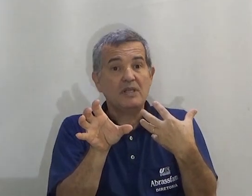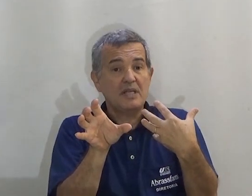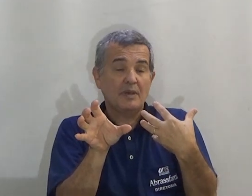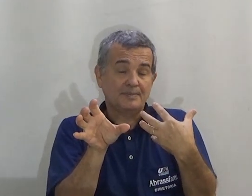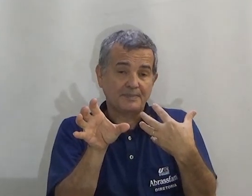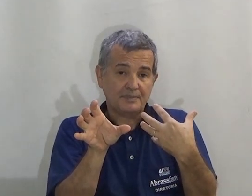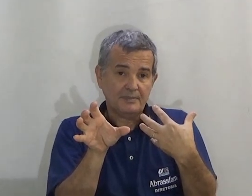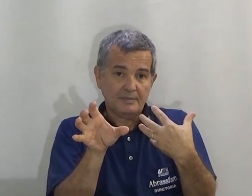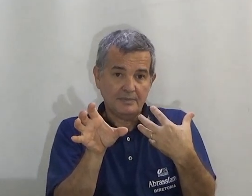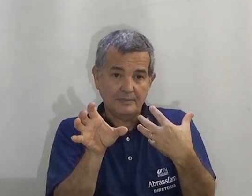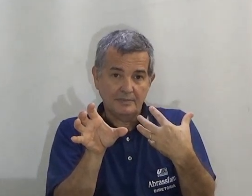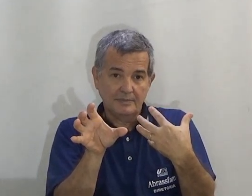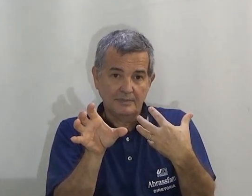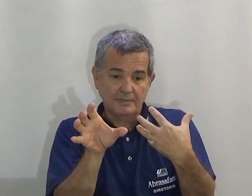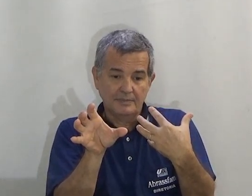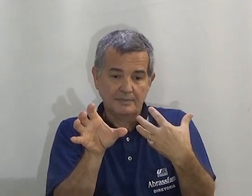de cima.